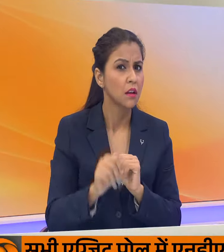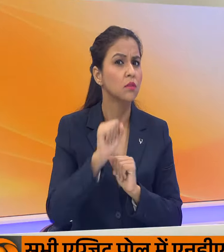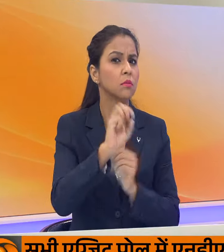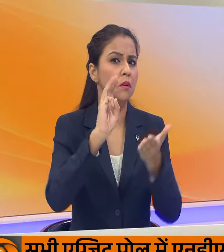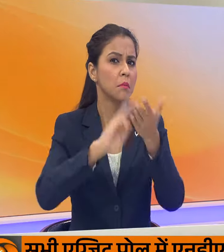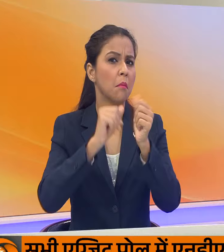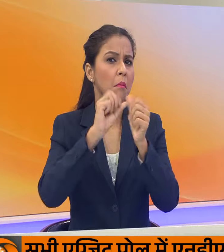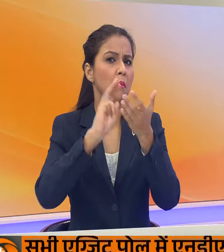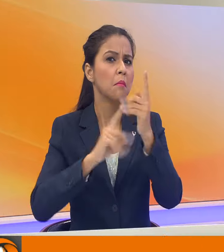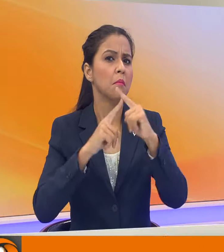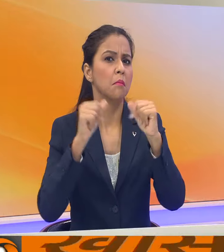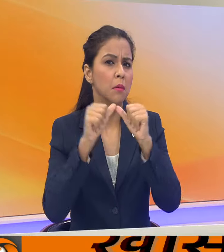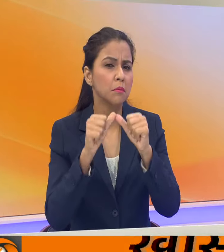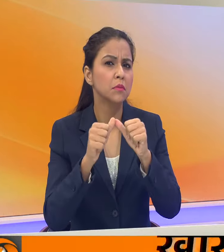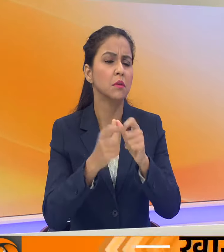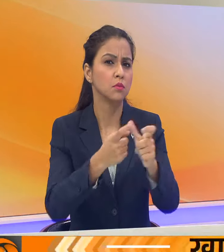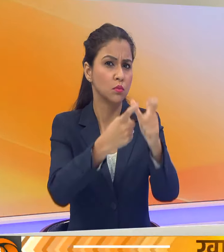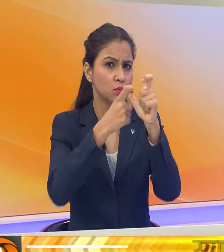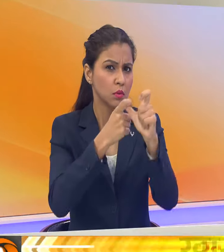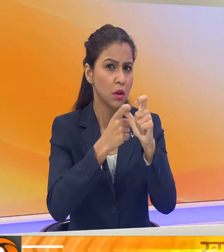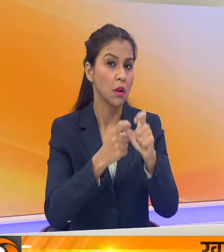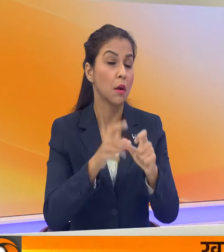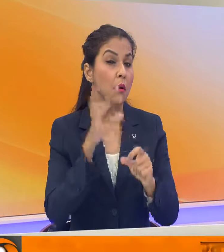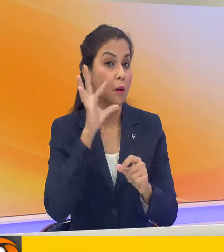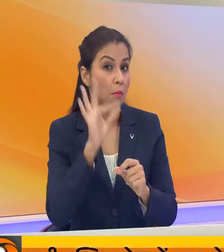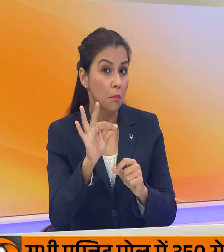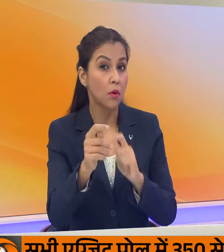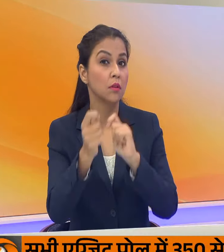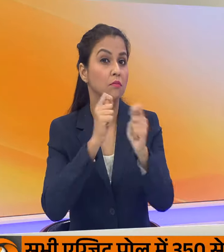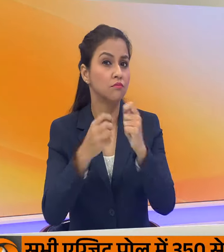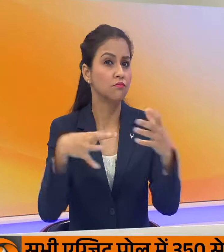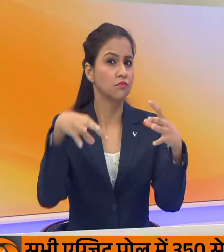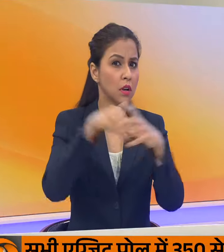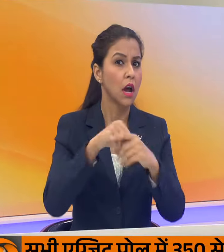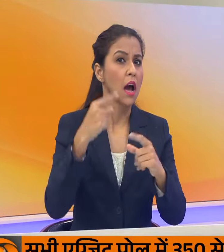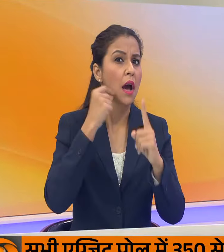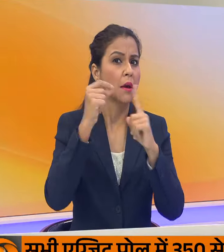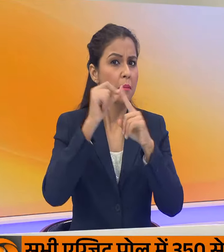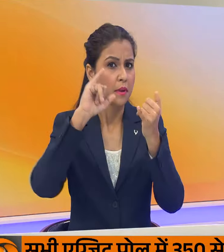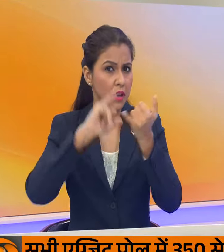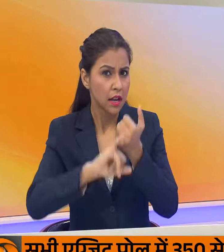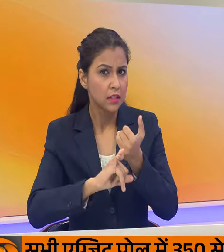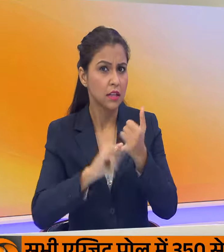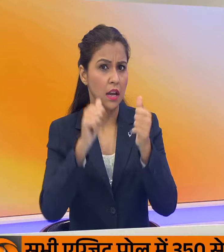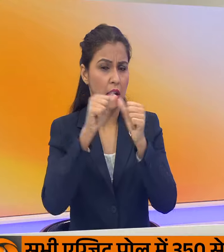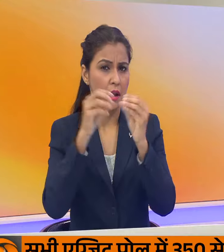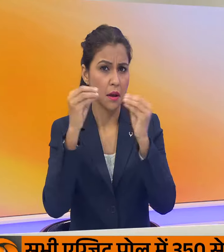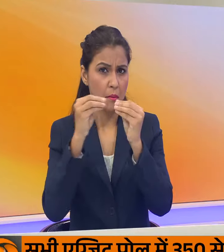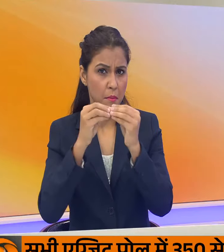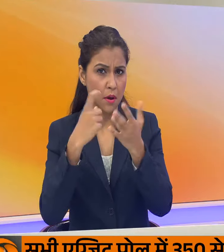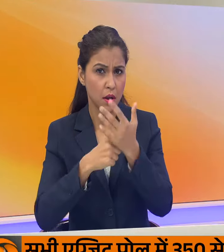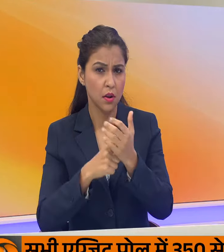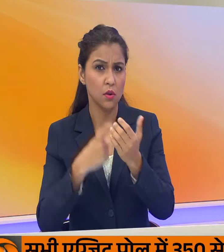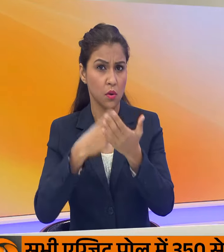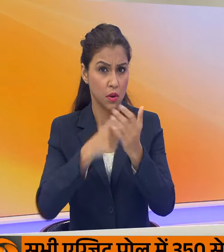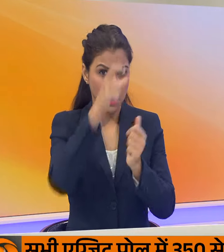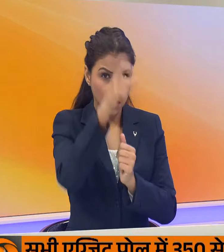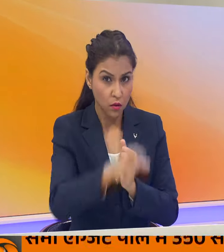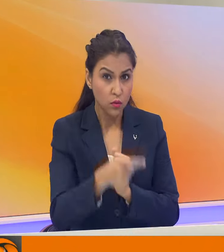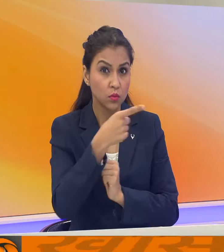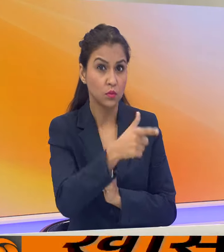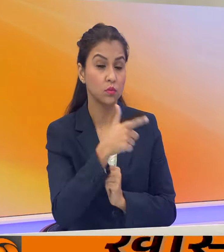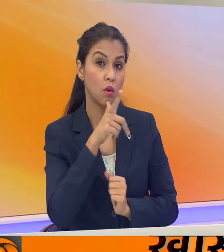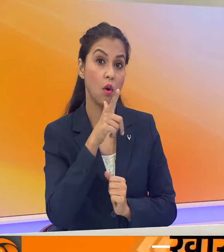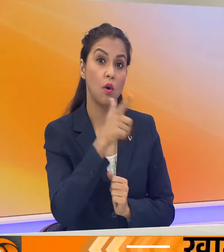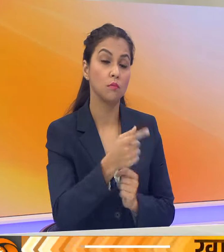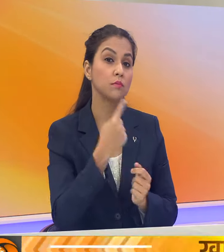ममता बेनर्जी की सुरक्षा में अहम भोमिका निभाने वाले IPS अधिकारी अबारू रविंद्रनाद की अगवाई में नर्देश